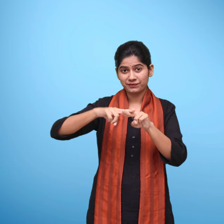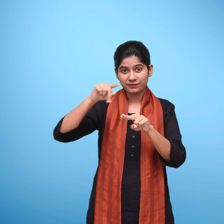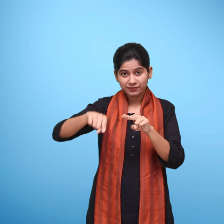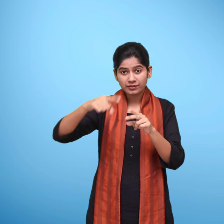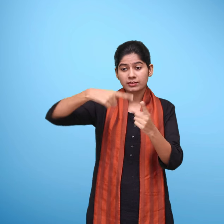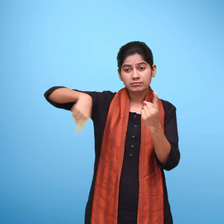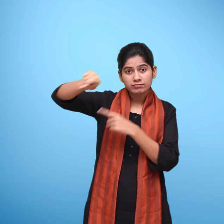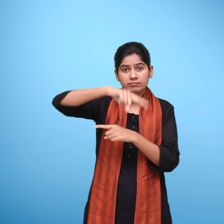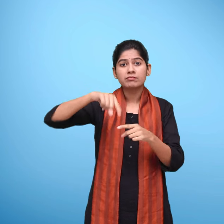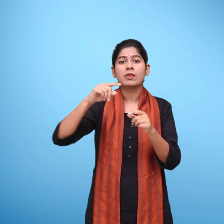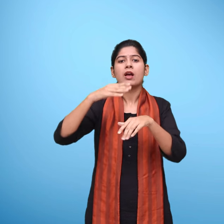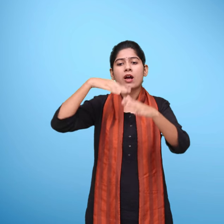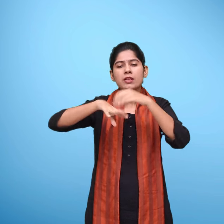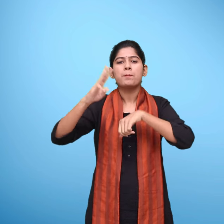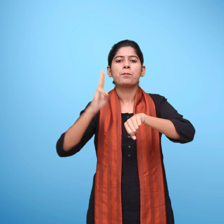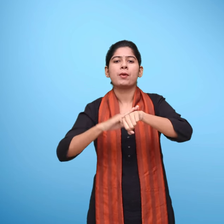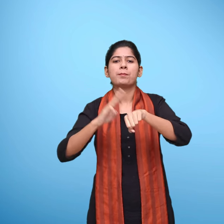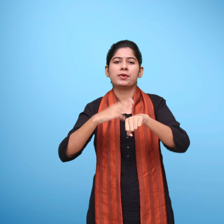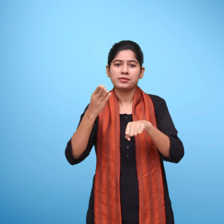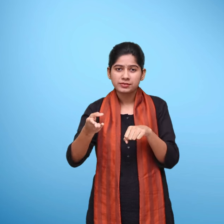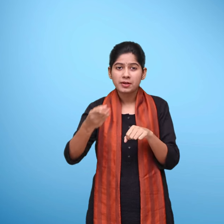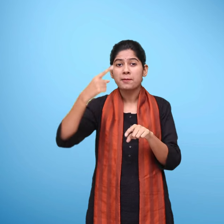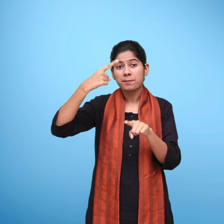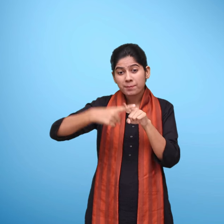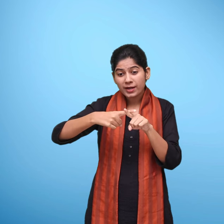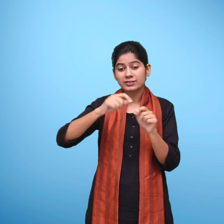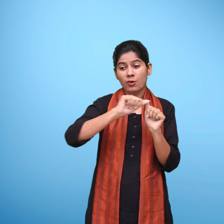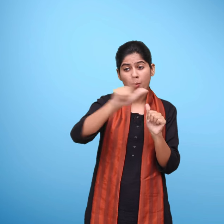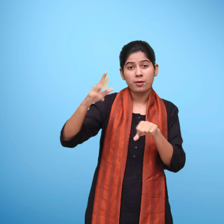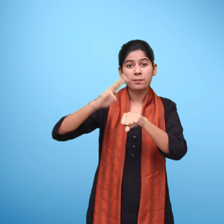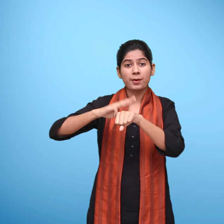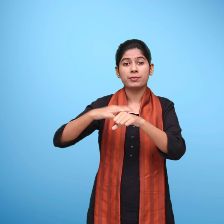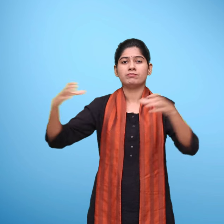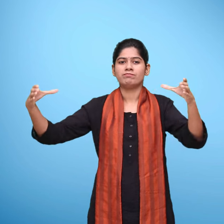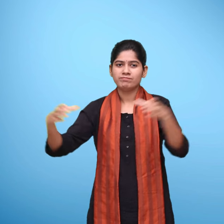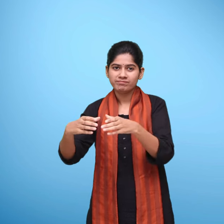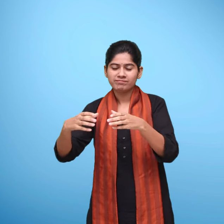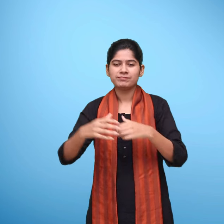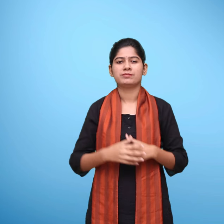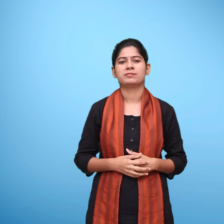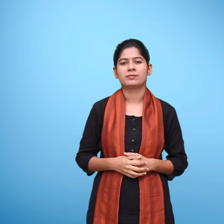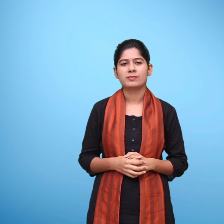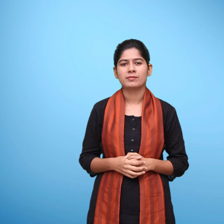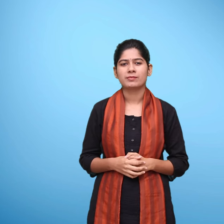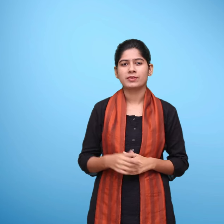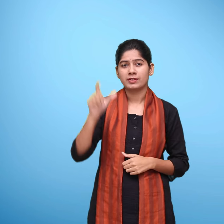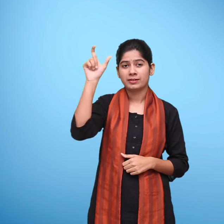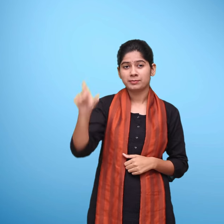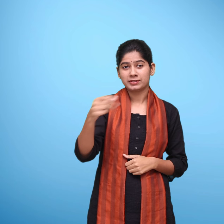अध्यक्षि राष्ट्रे पाठ्य चर्या की रूप रेखा के लिए गठित राष्ट्रे संचालन समिती और समिती के सभी